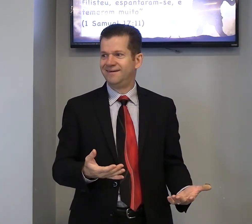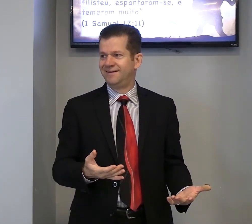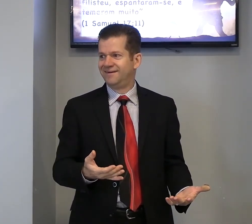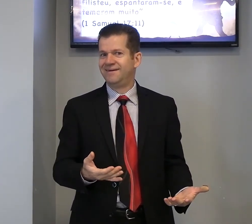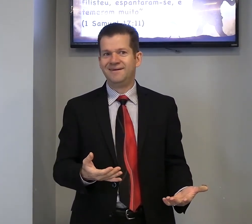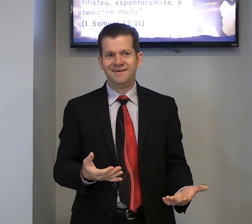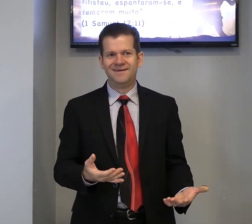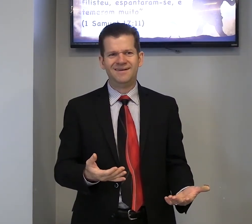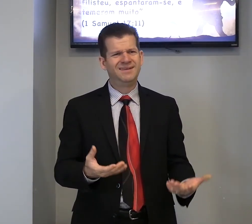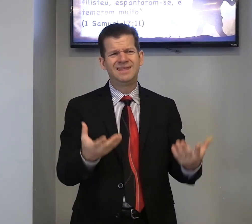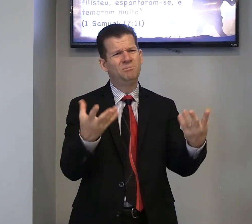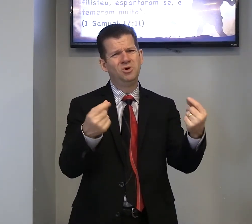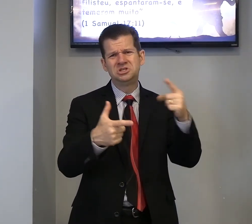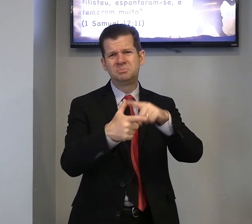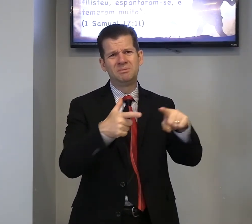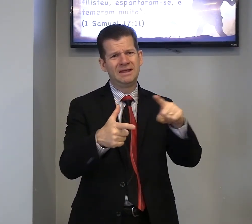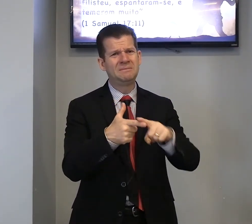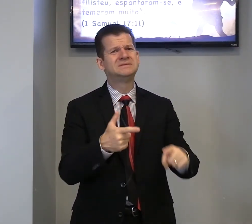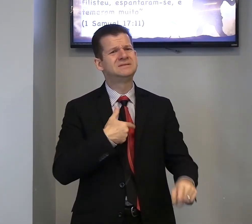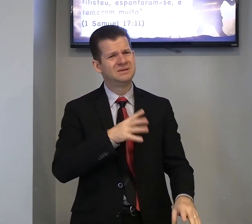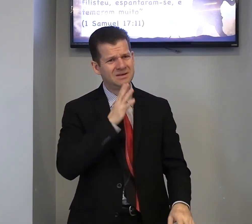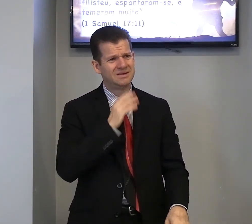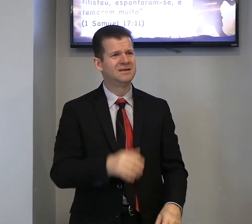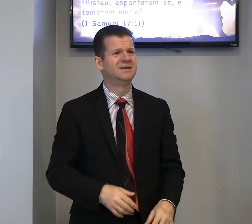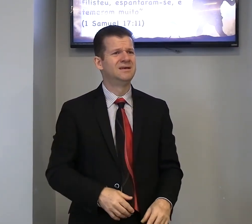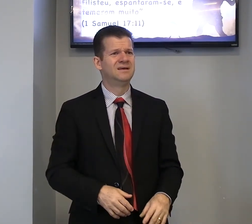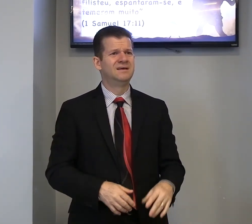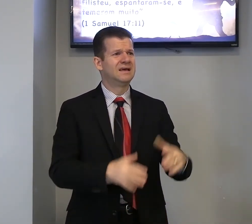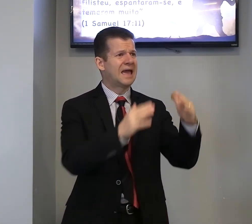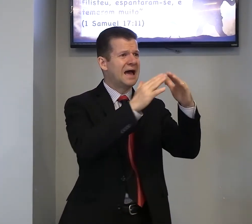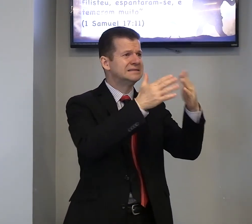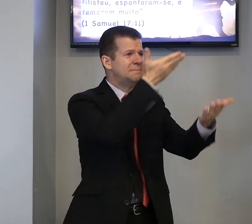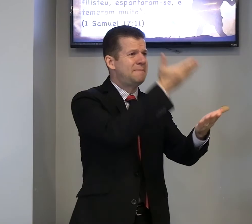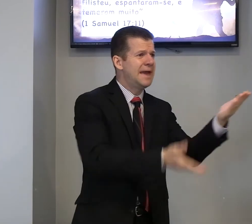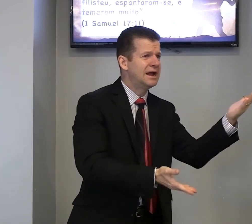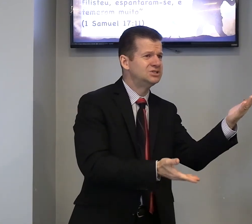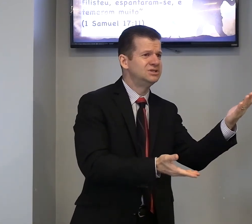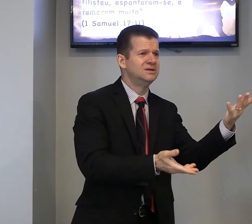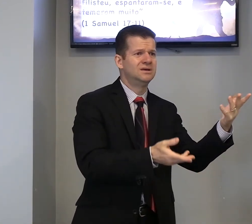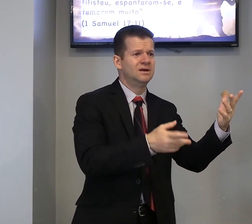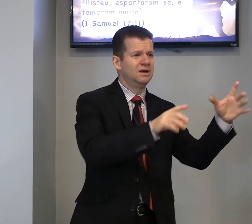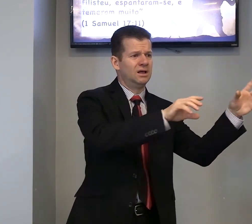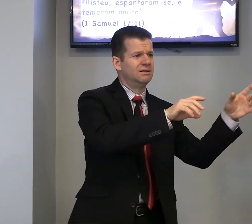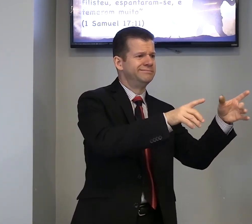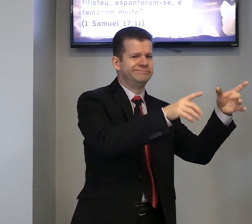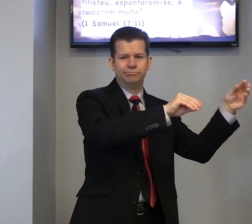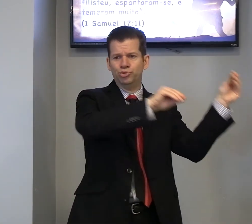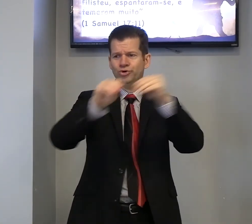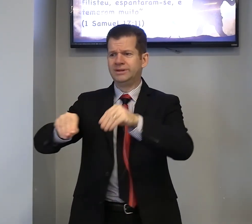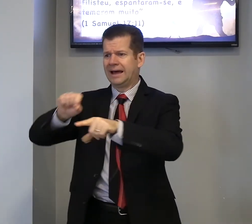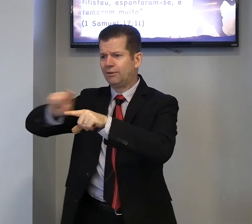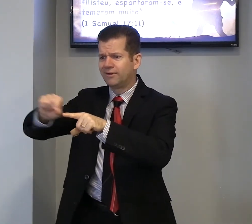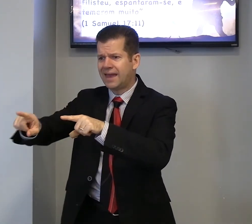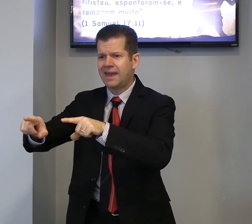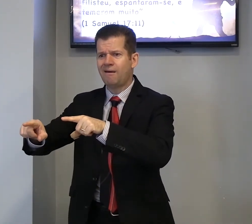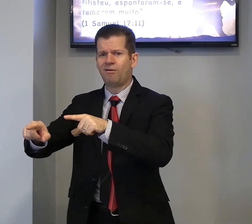e tem muitos problemas, casa, perde, muda, aluguel,